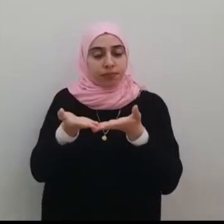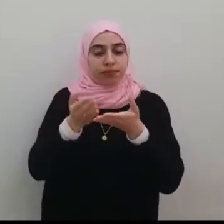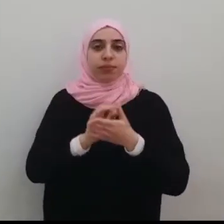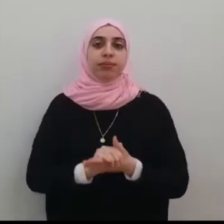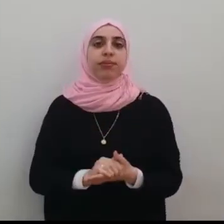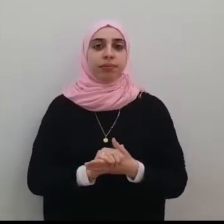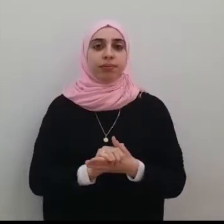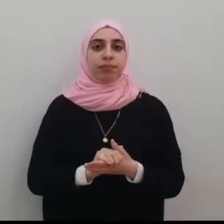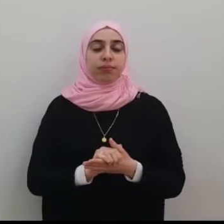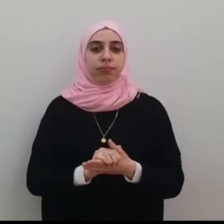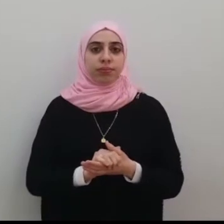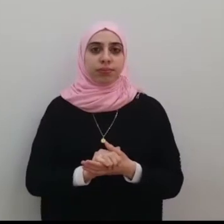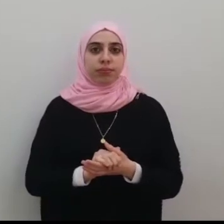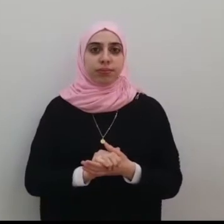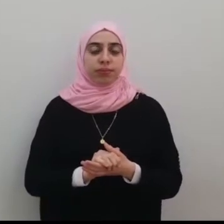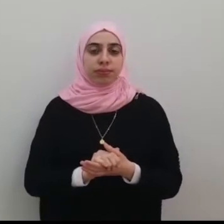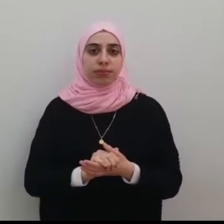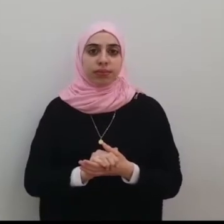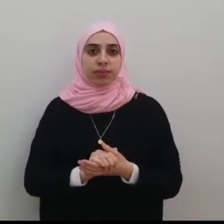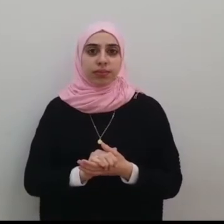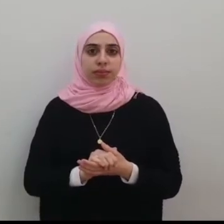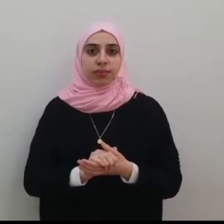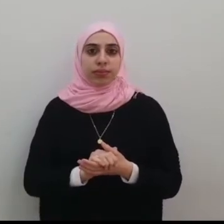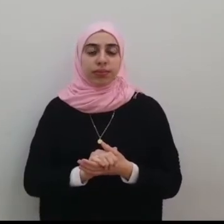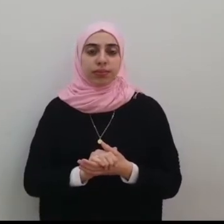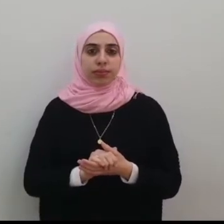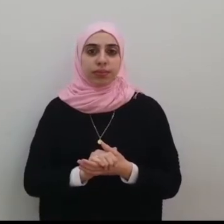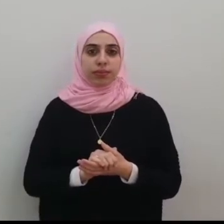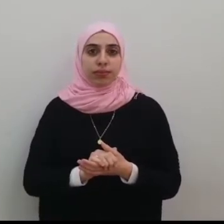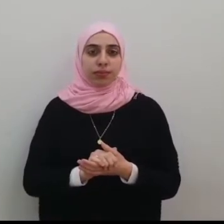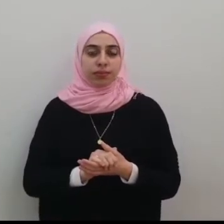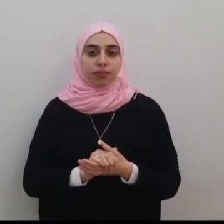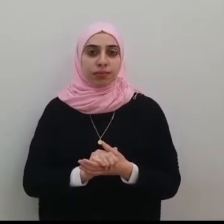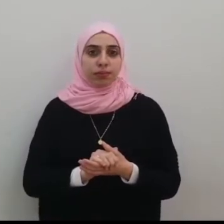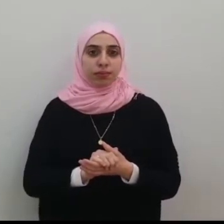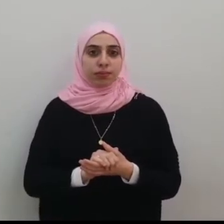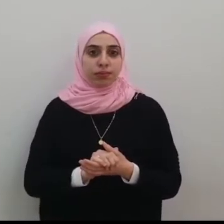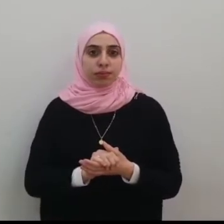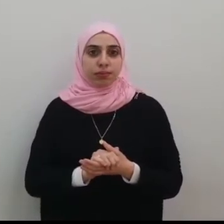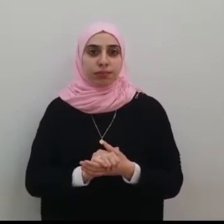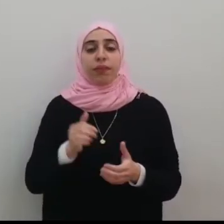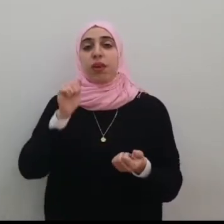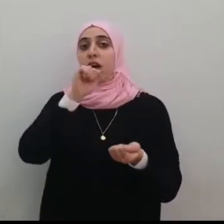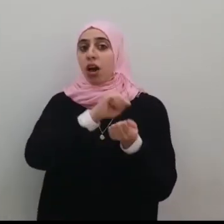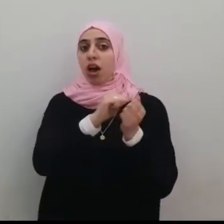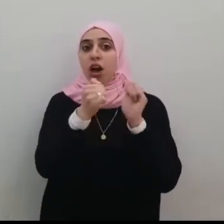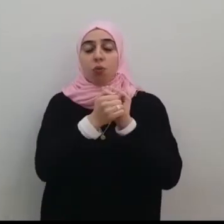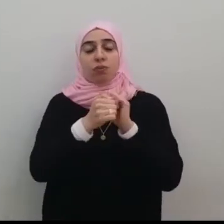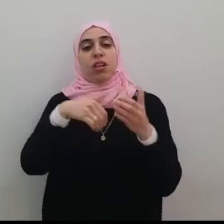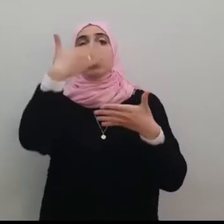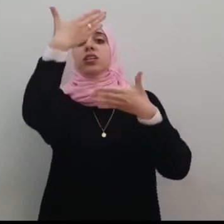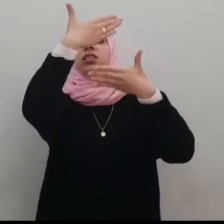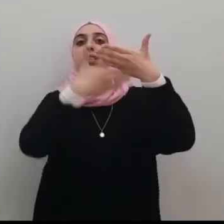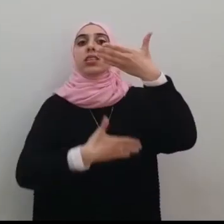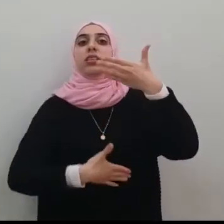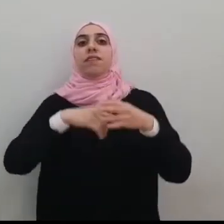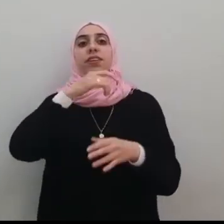info.orif.org.il أو صفحة مجلس سيافة الناصر